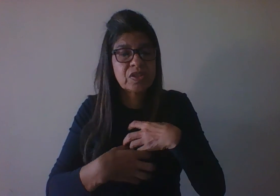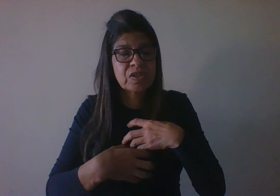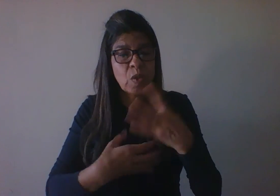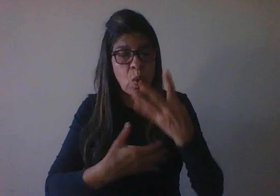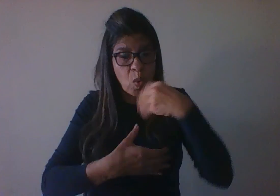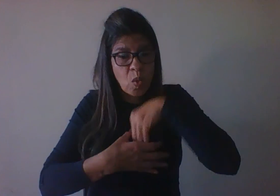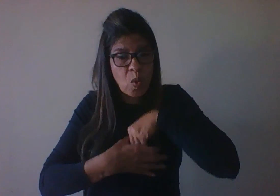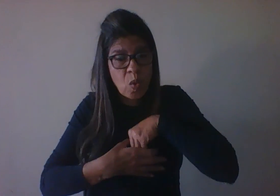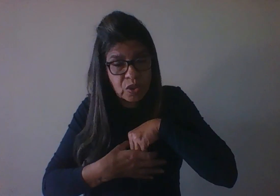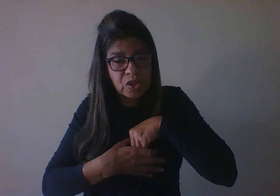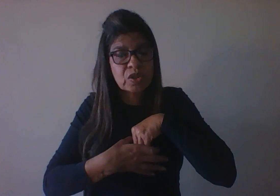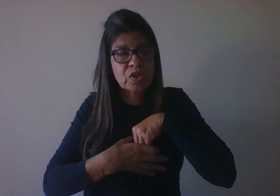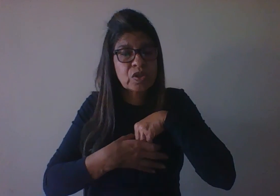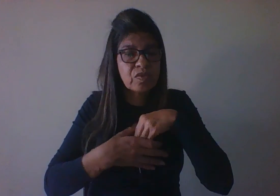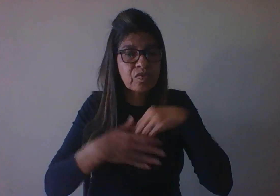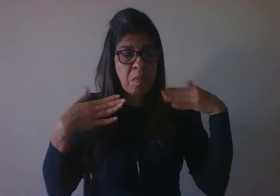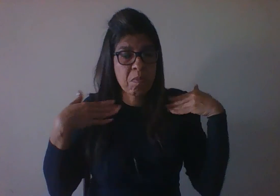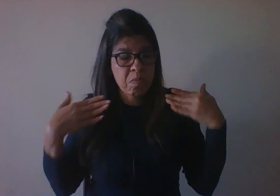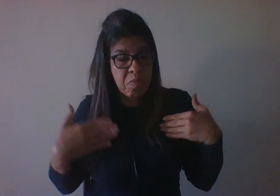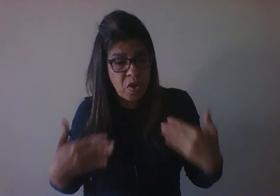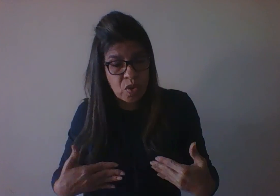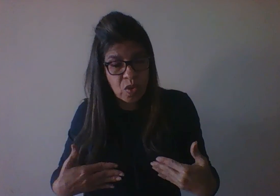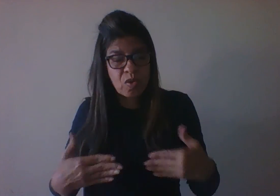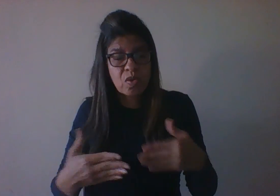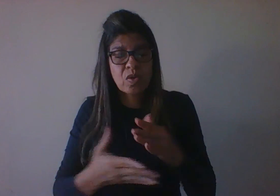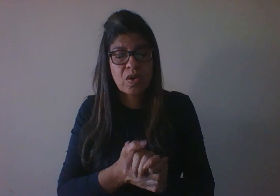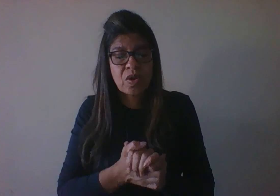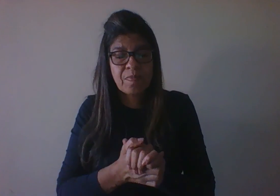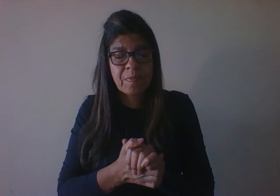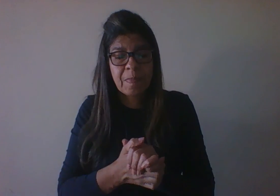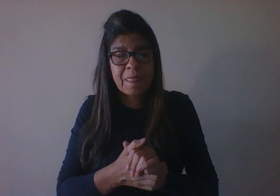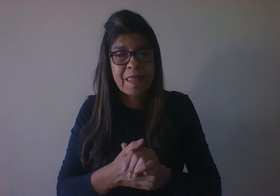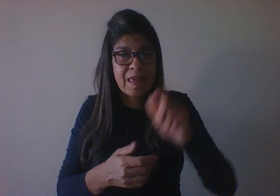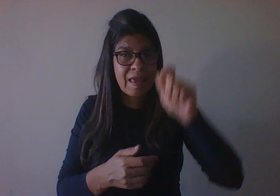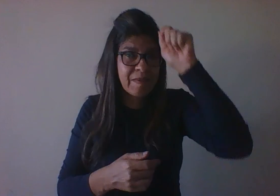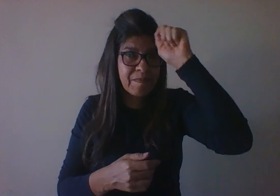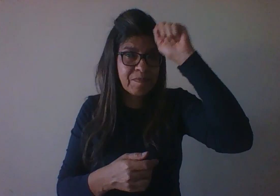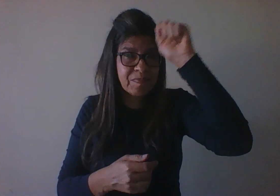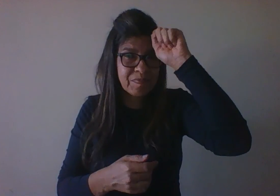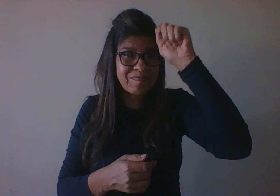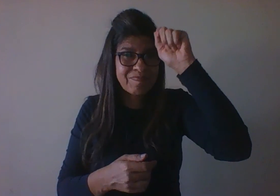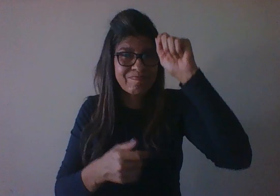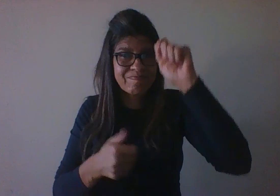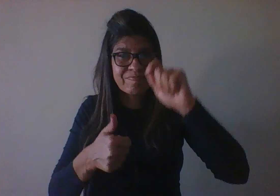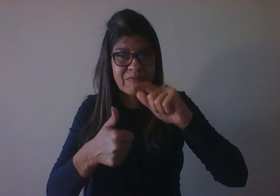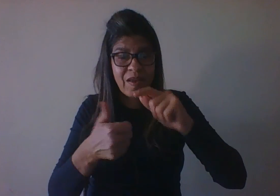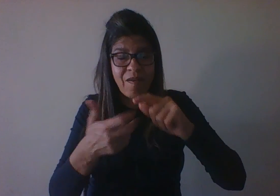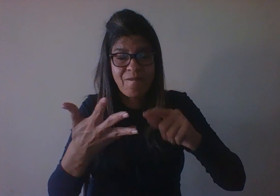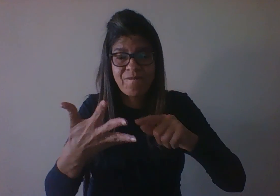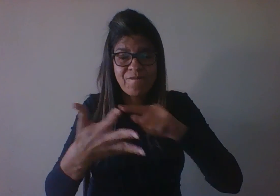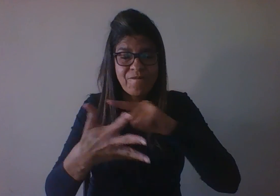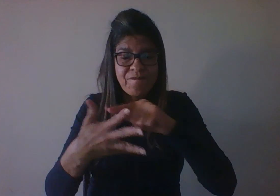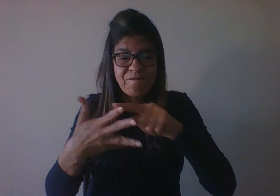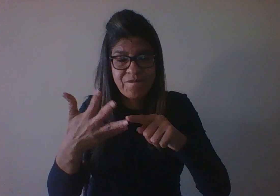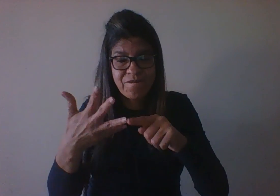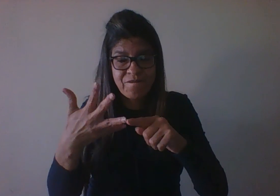E, para ele, o desenvolvimento das dimensões motora e afetiva ocorre com o desenvolvimento das funções